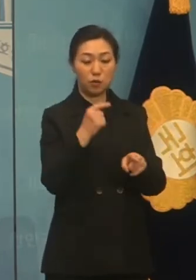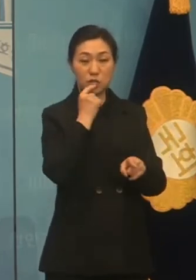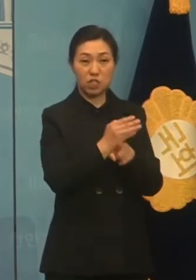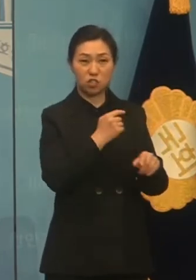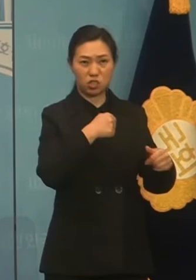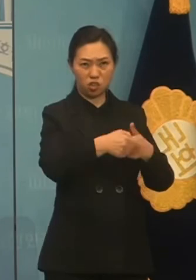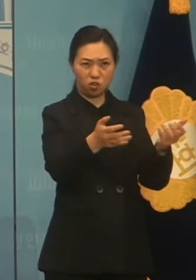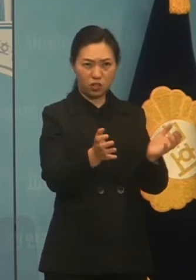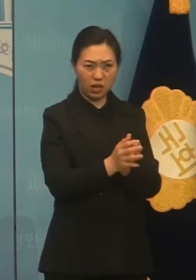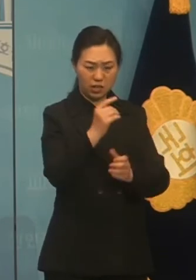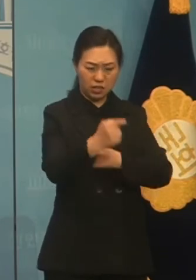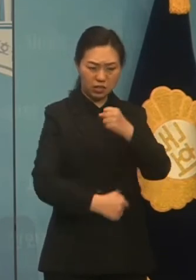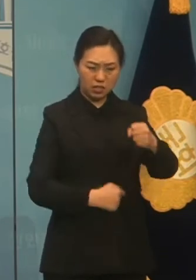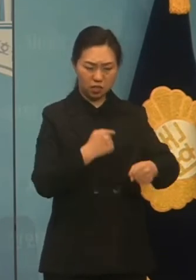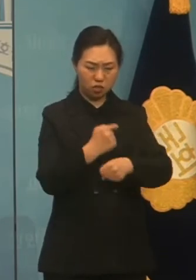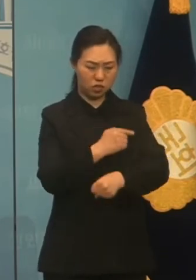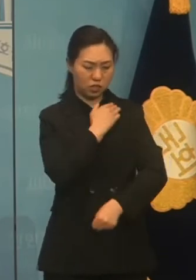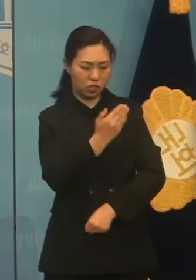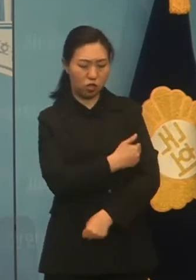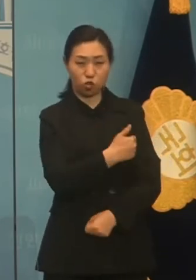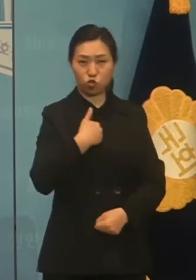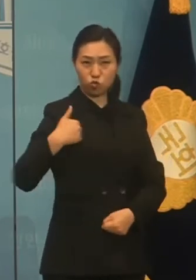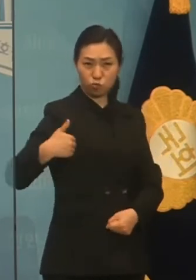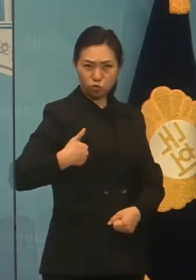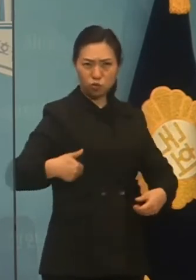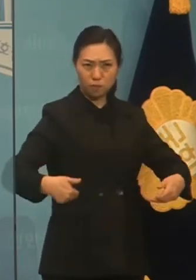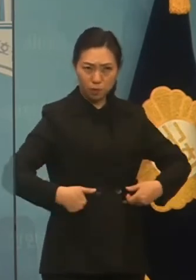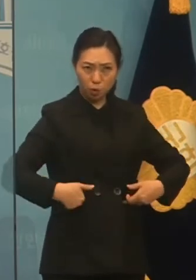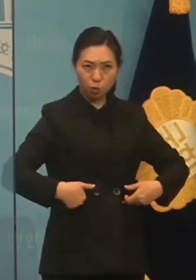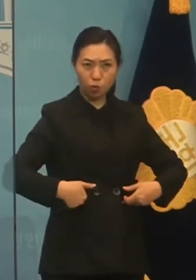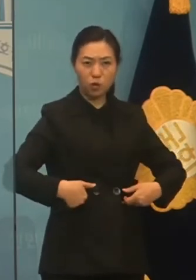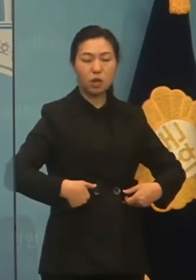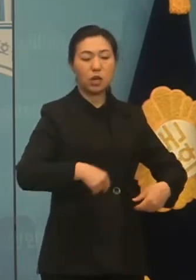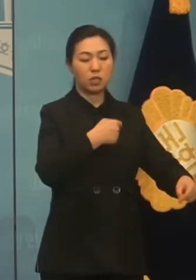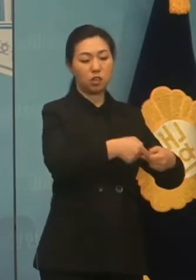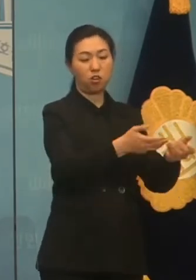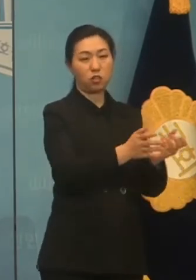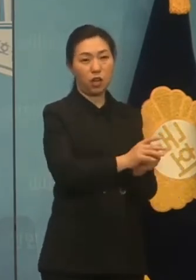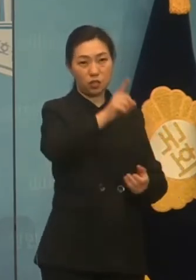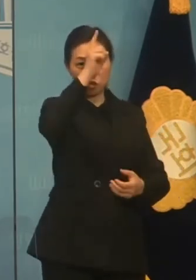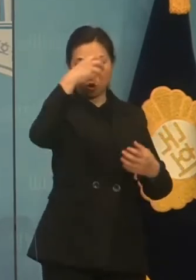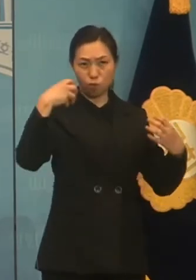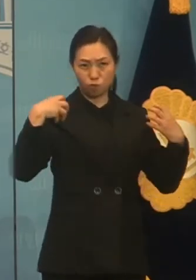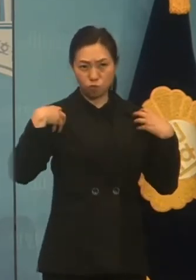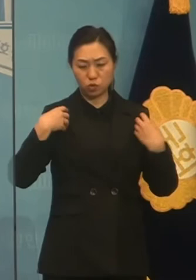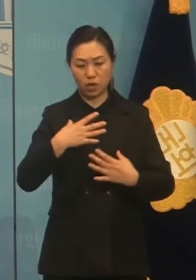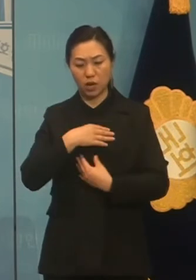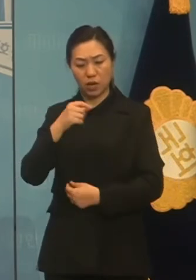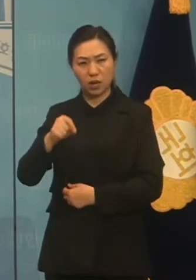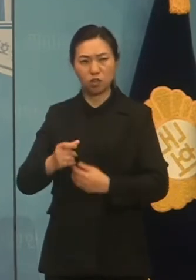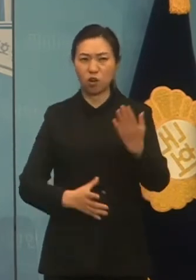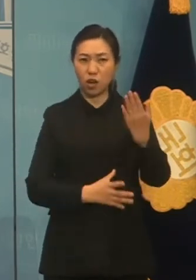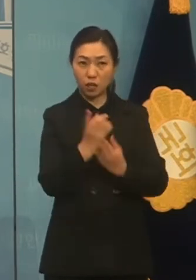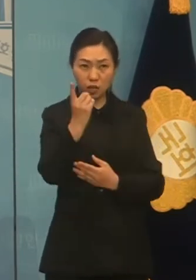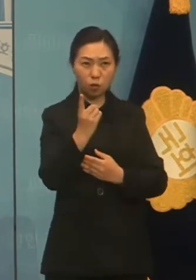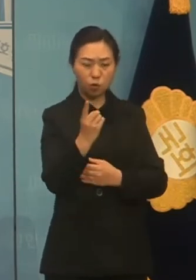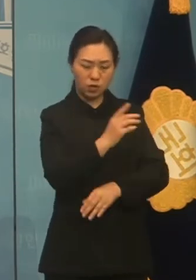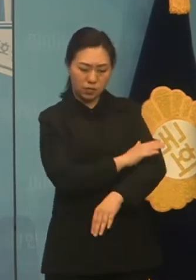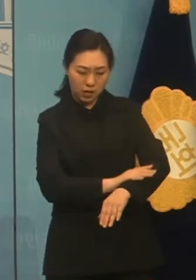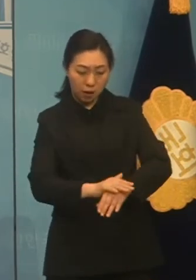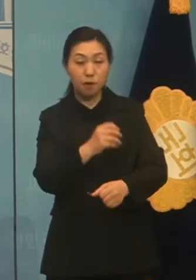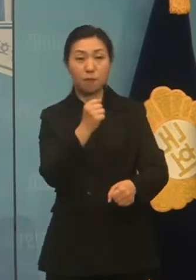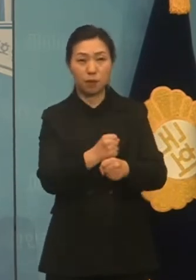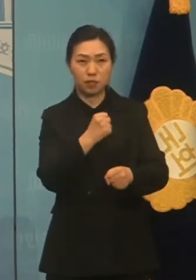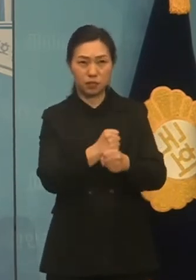유능해야 하며 원팀, 당정층의 핀밀한 소통을 이끌고 나라다운 나라 정의로운 대안이 굴려되는 유능한